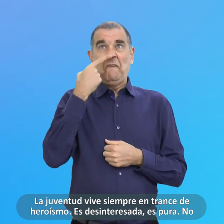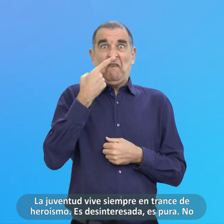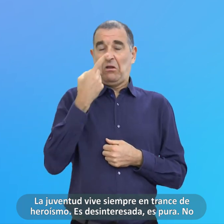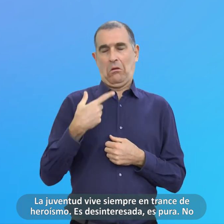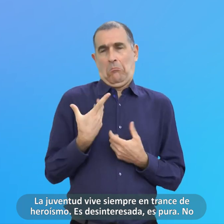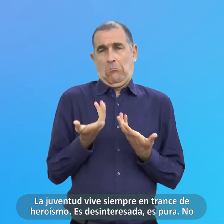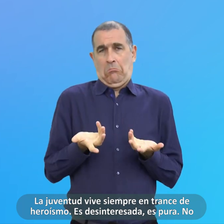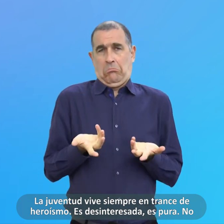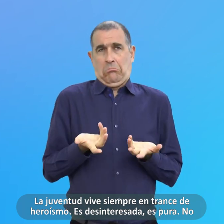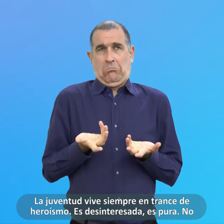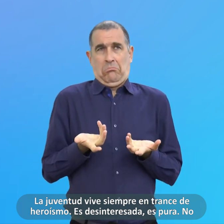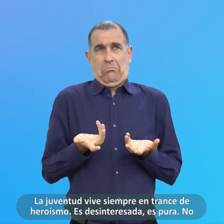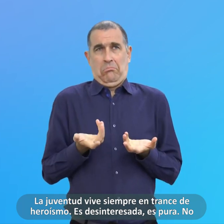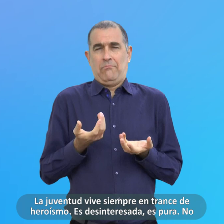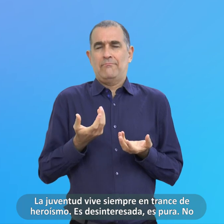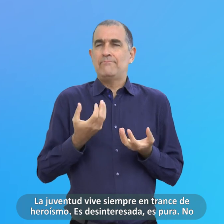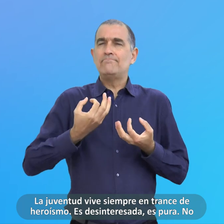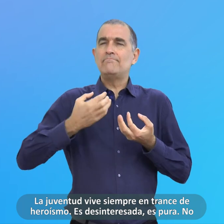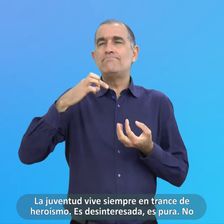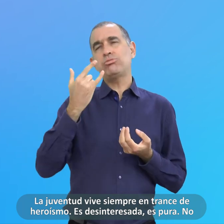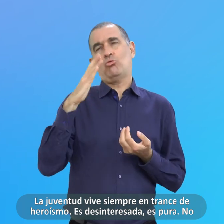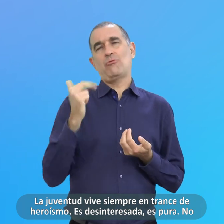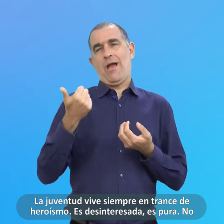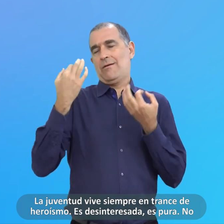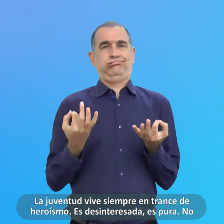No No Tenido Tiempo Aún De Contaminarse